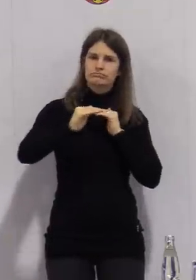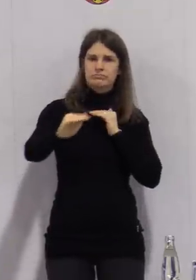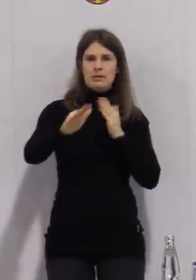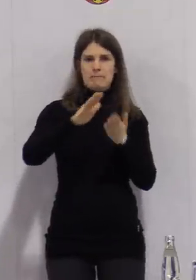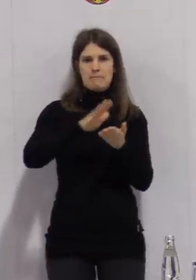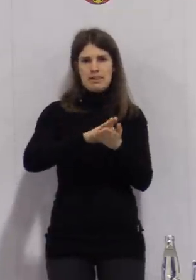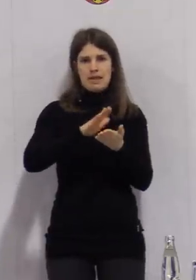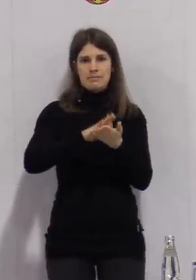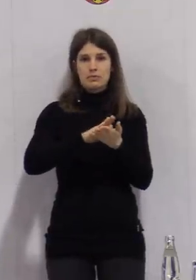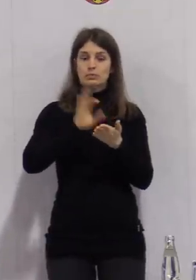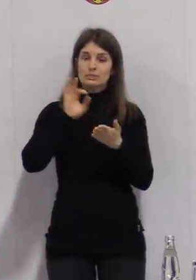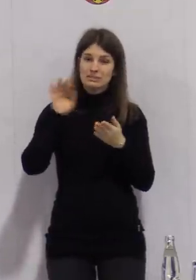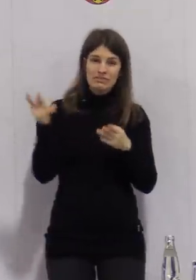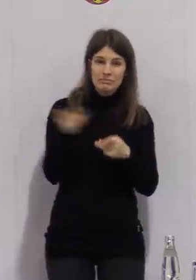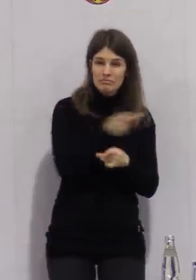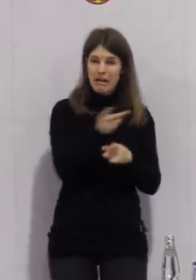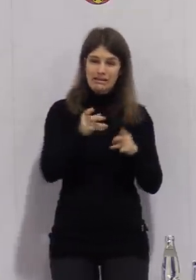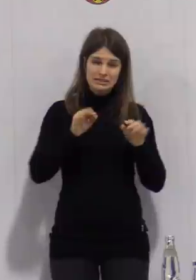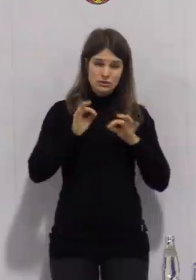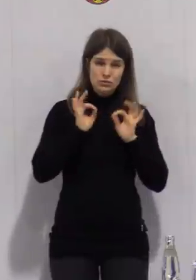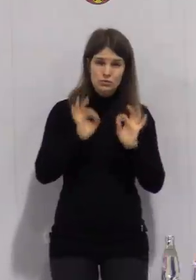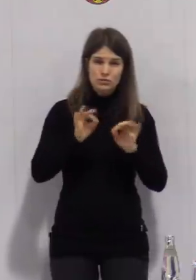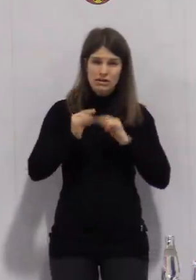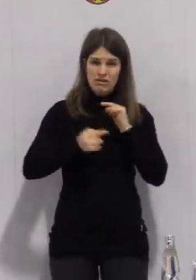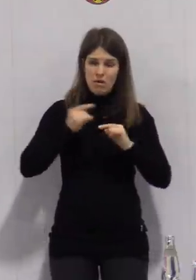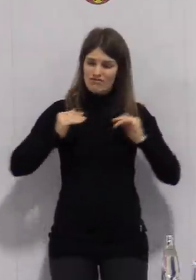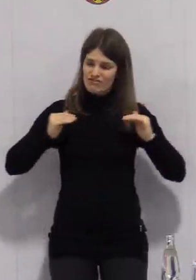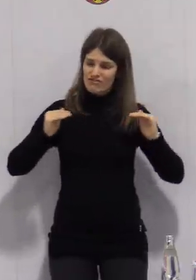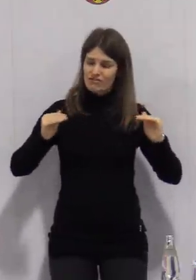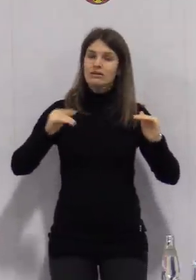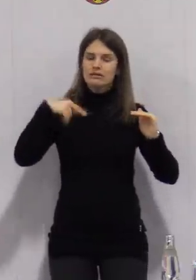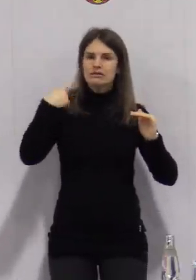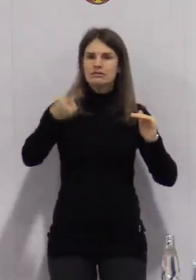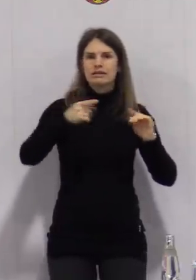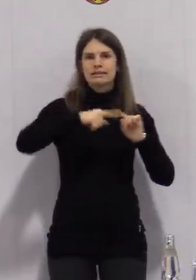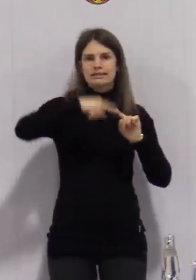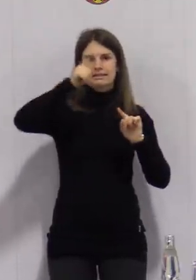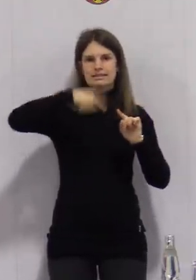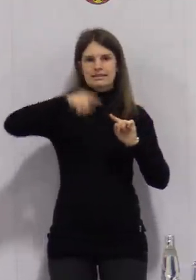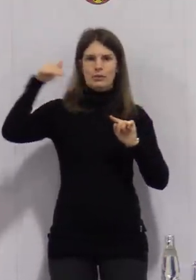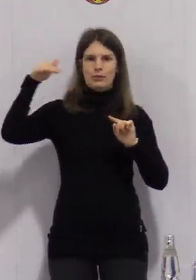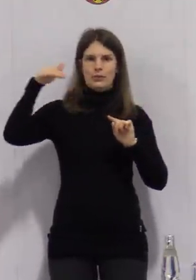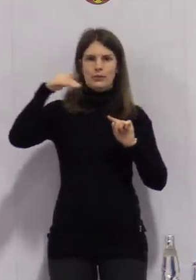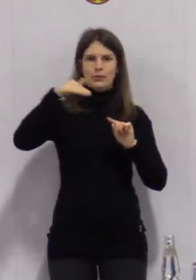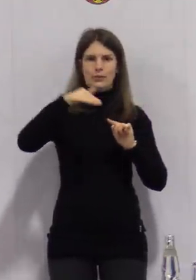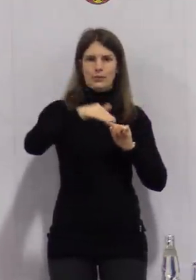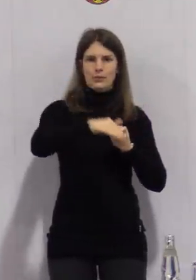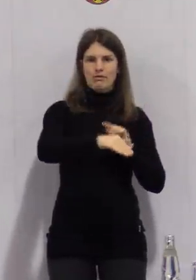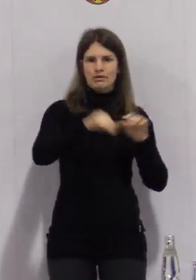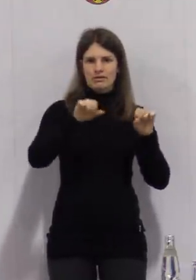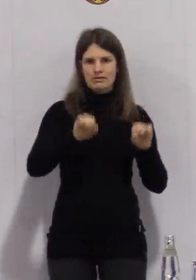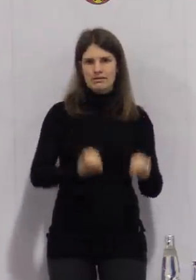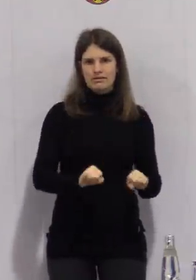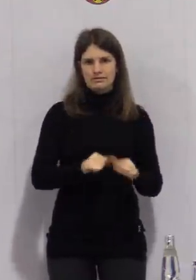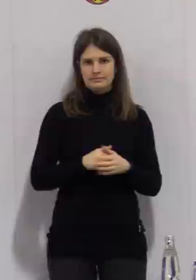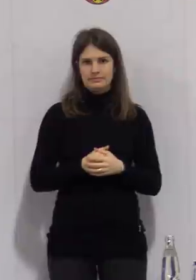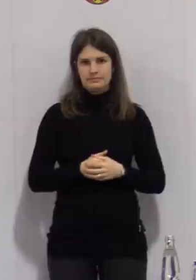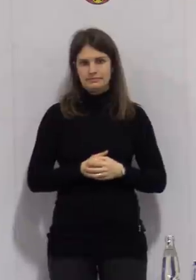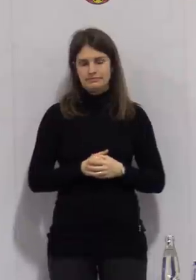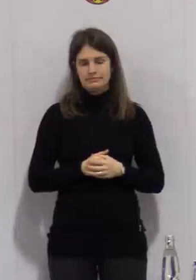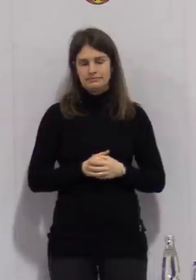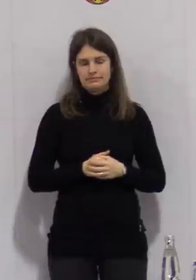betrachten. Bevor ich auf Einzelheiten hierzu eingehe, möchte ich